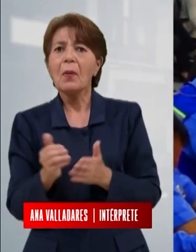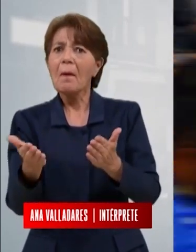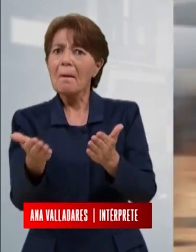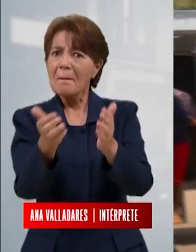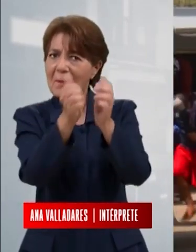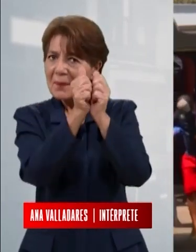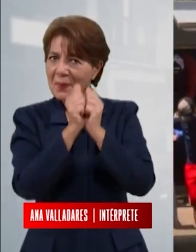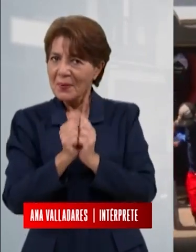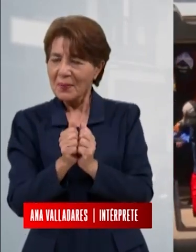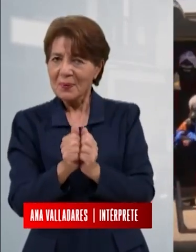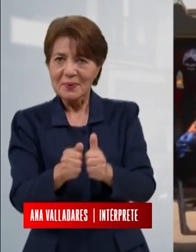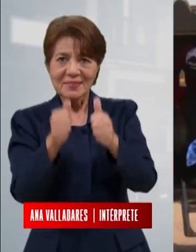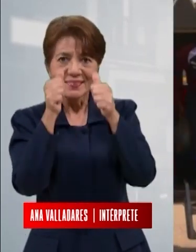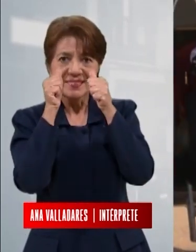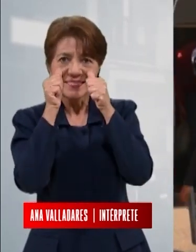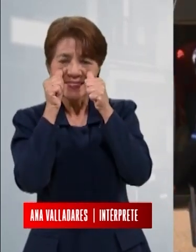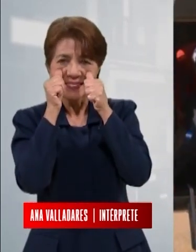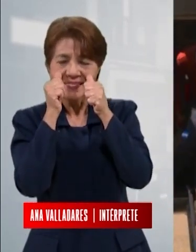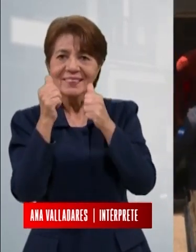a ver el resumen para sordos.